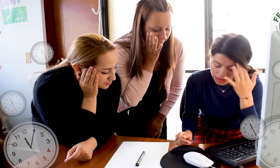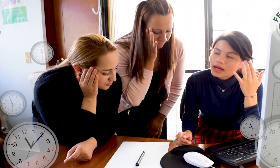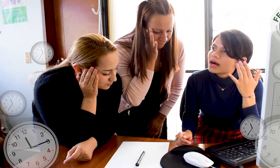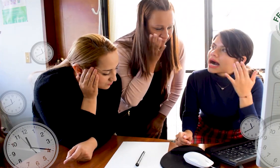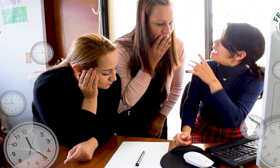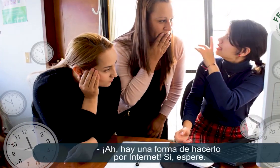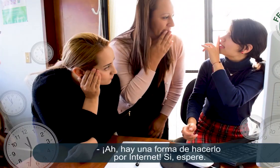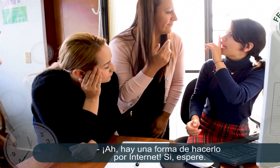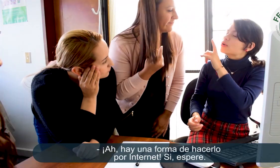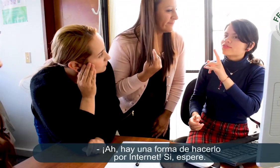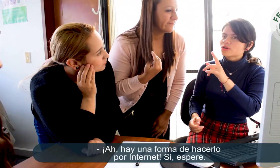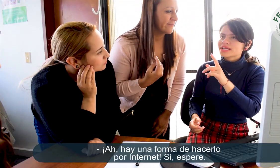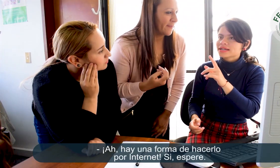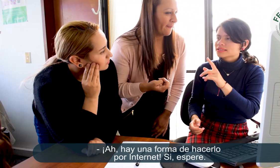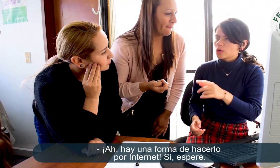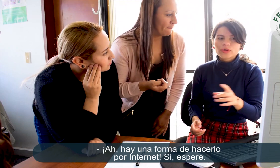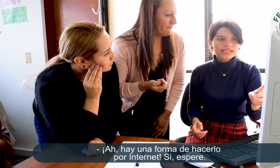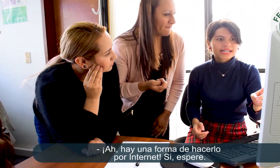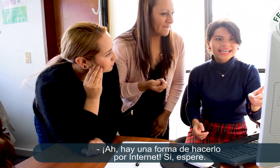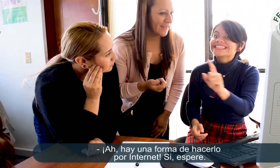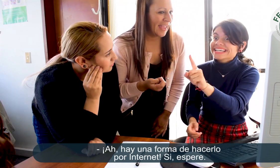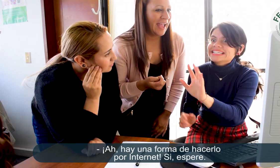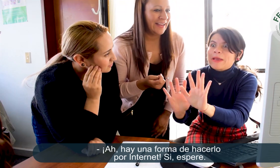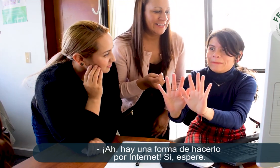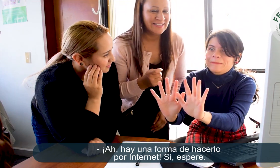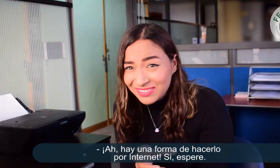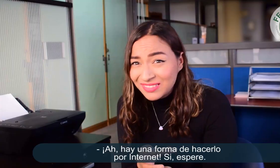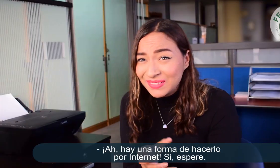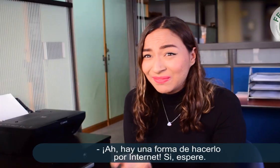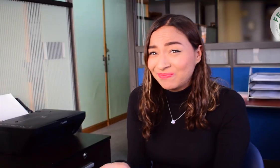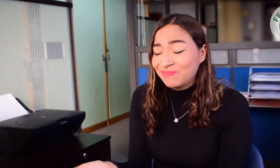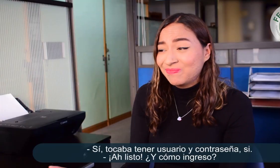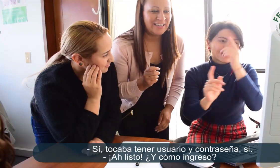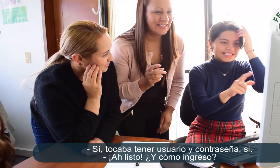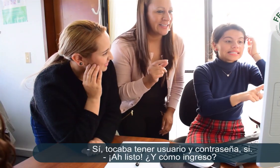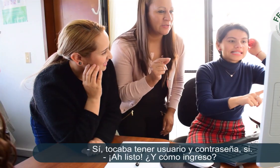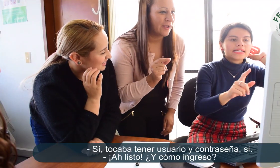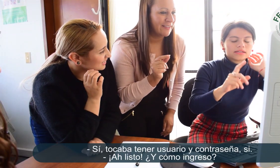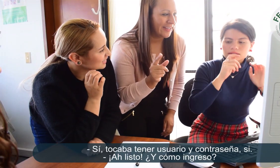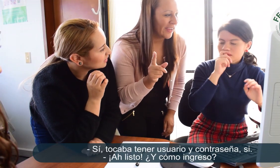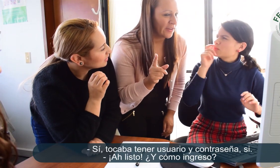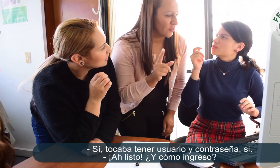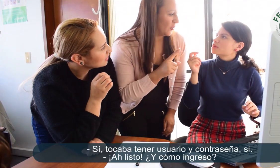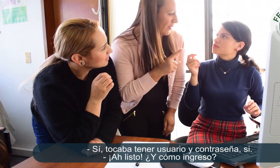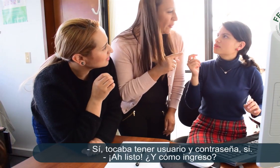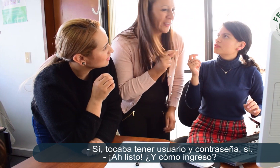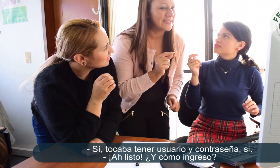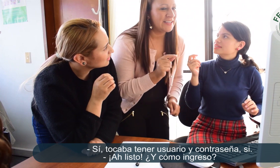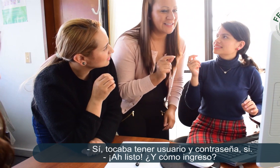Ah, hay una forma de hacerlo por internet. Sí, espere. Sí, tocaba tener usuario y contraseña.